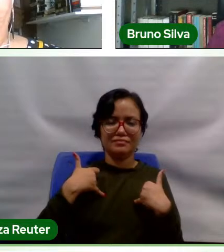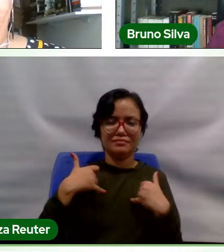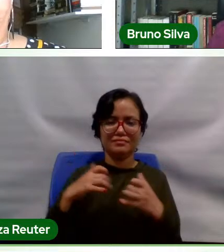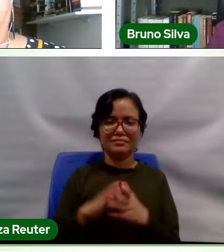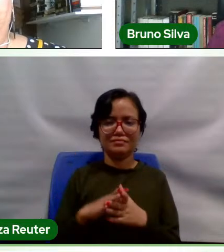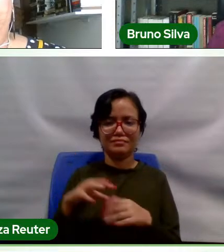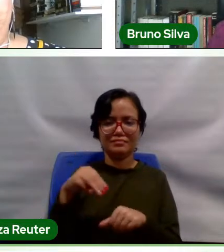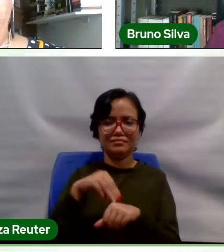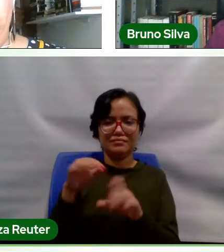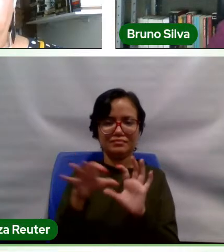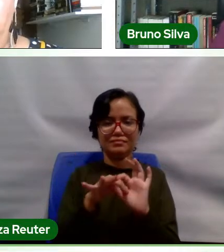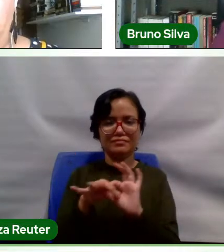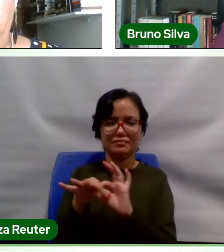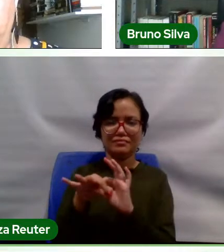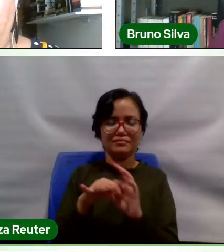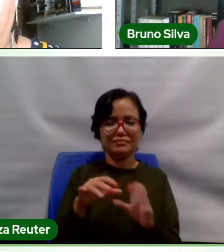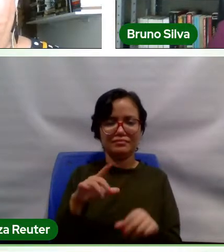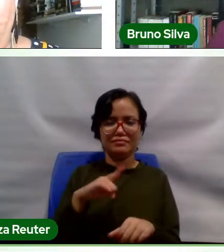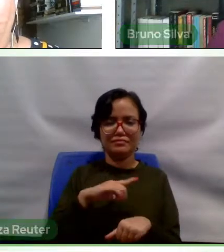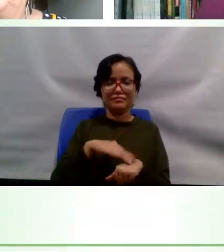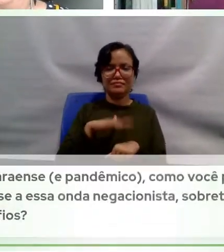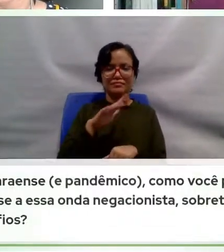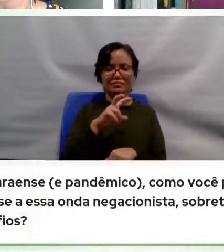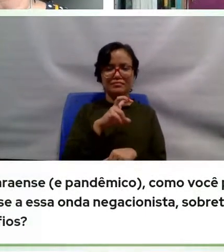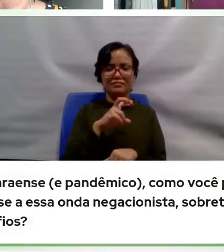de 500, né?